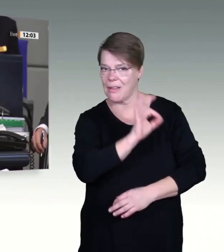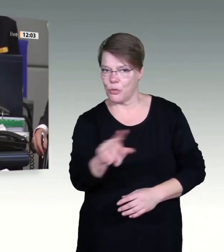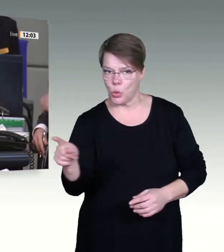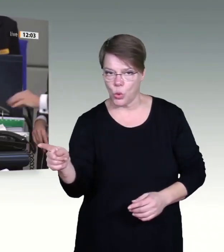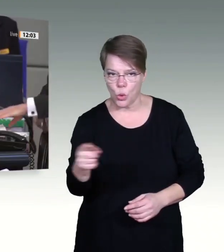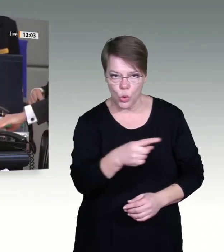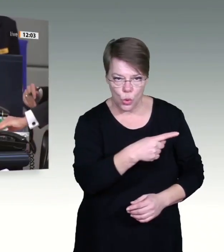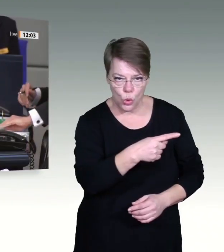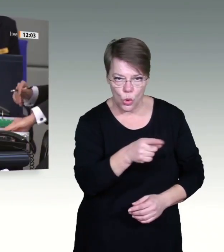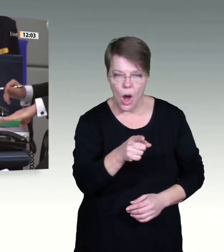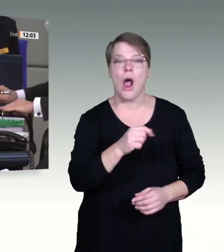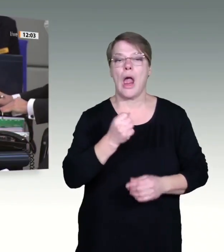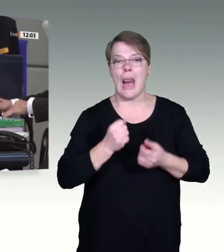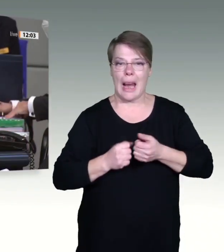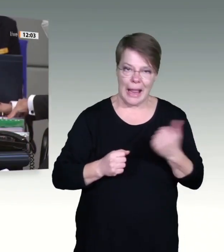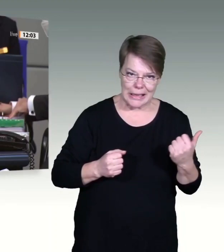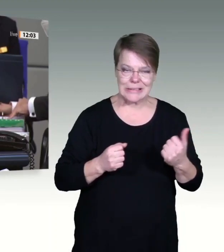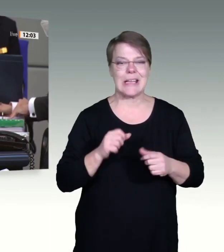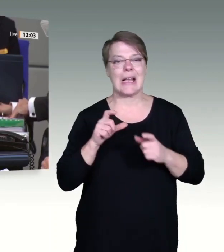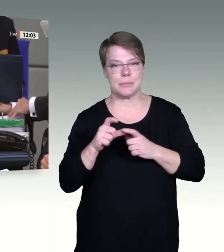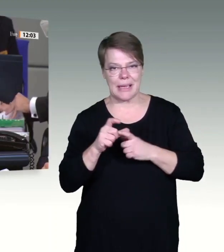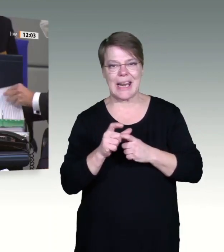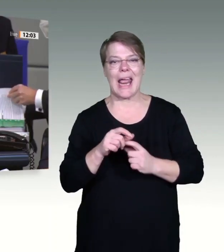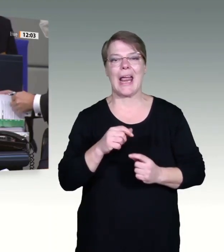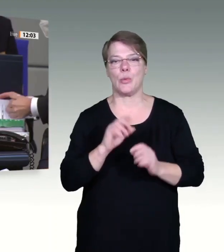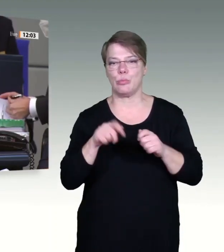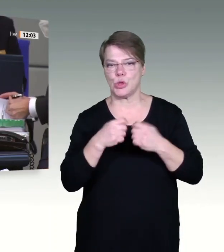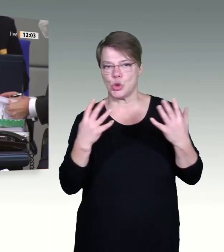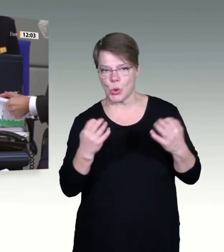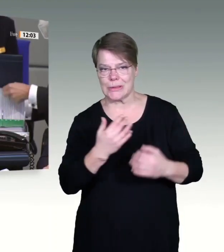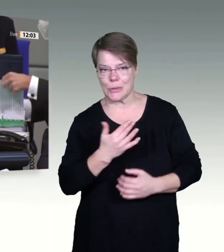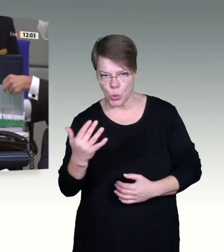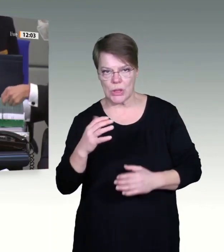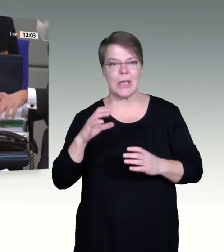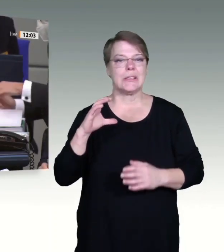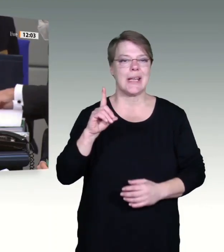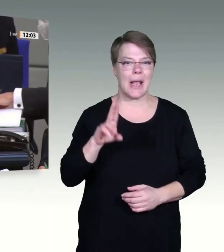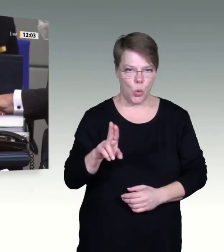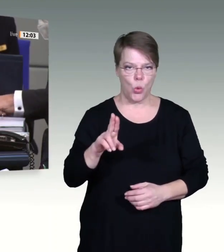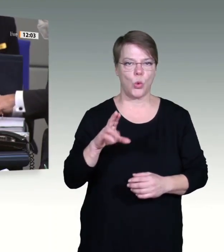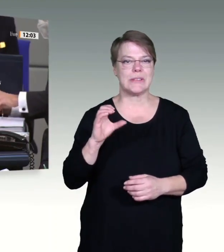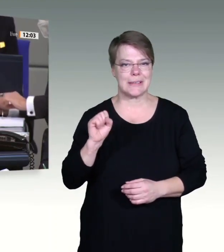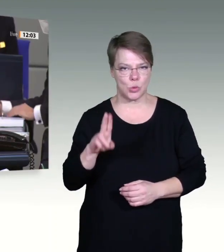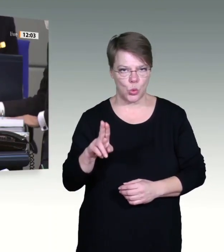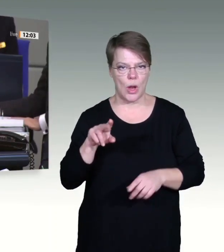Maskenpflicht im Plenarsaal als Teil unserer parlamentarischen Ordnung beschlossen.